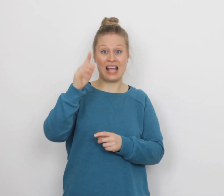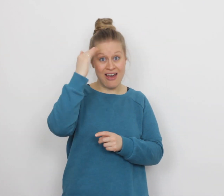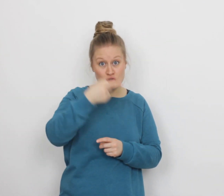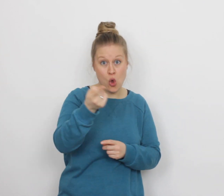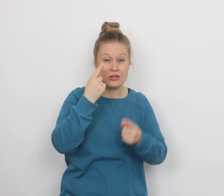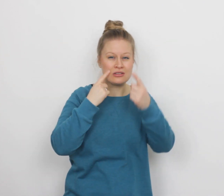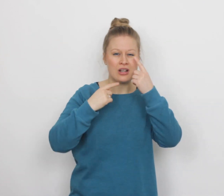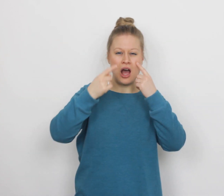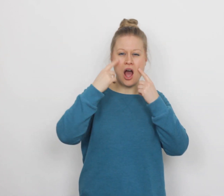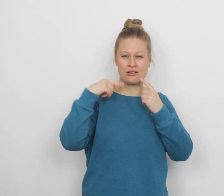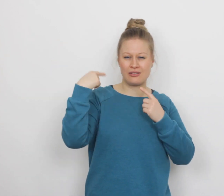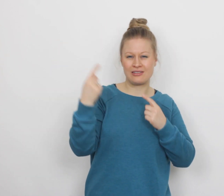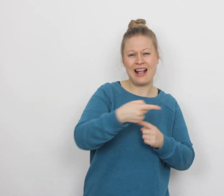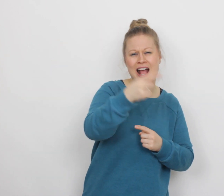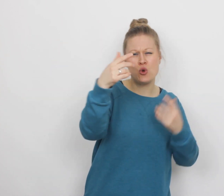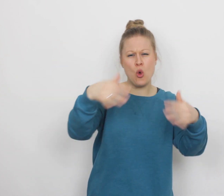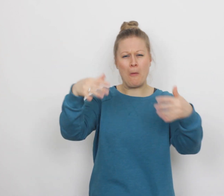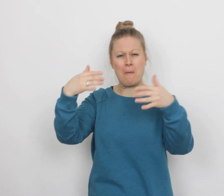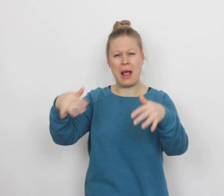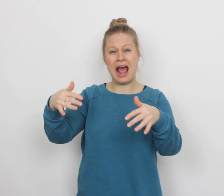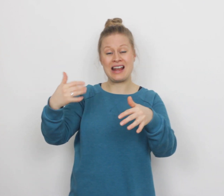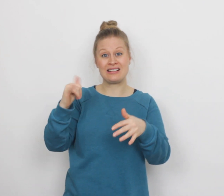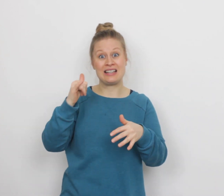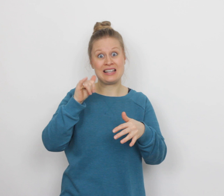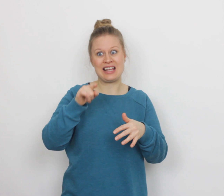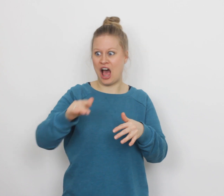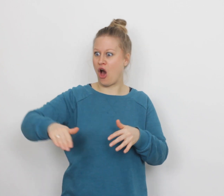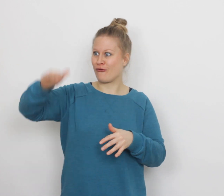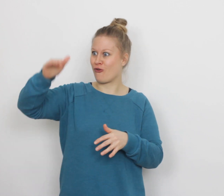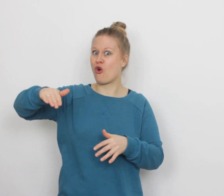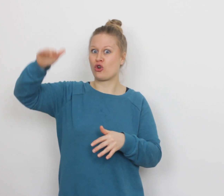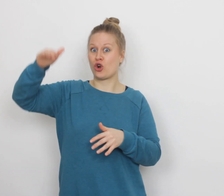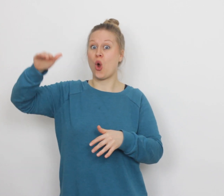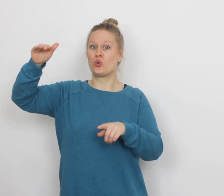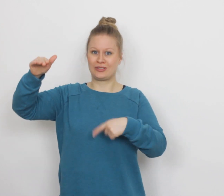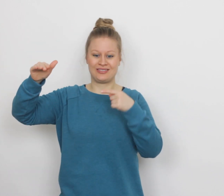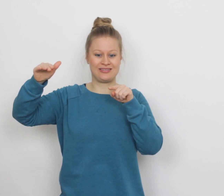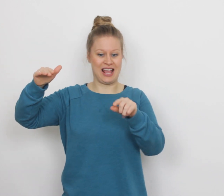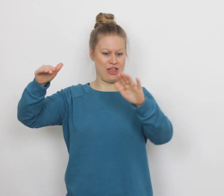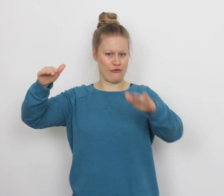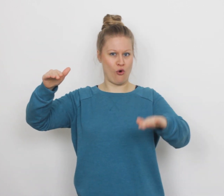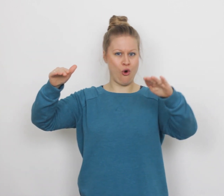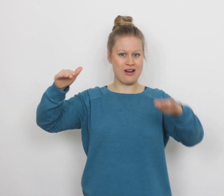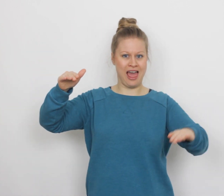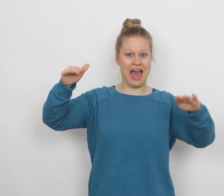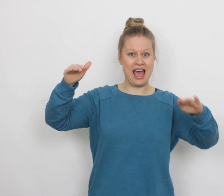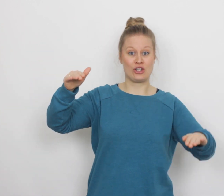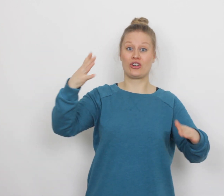kent hun tranen en hun pijn. Ja, voor groten en voor kleinen